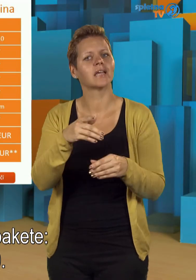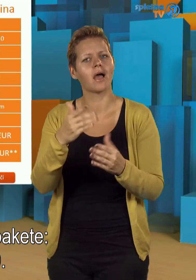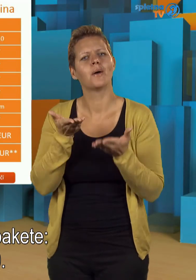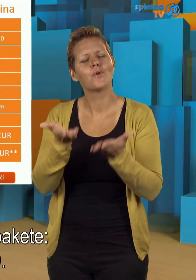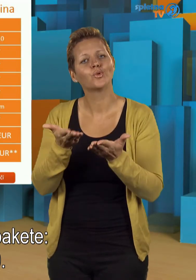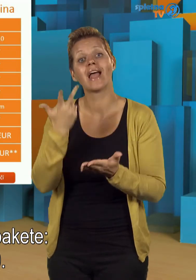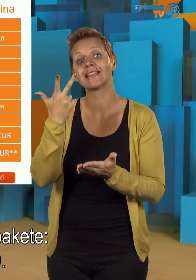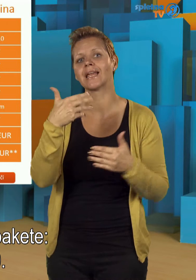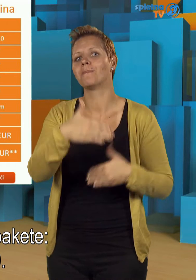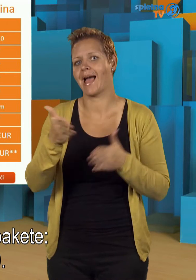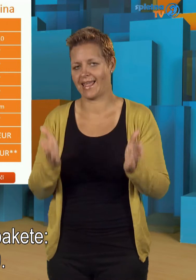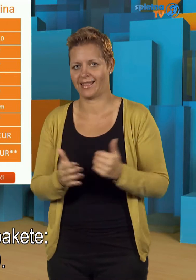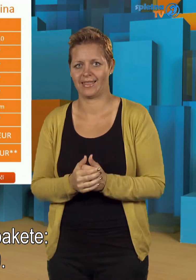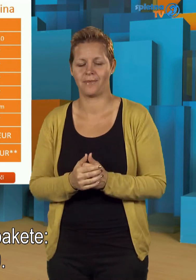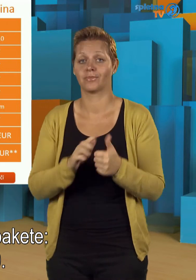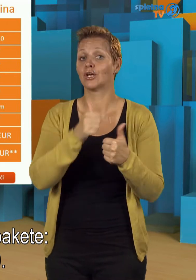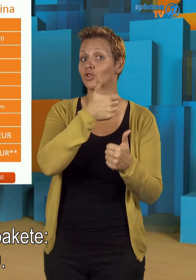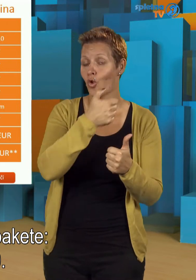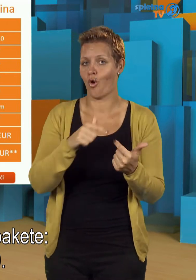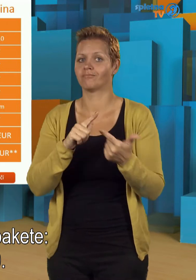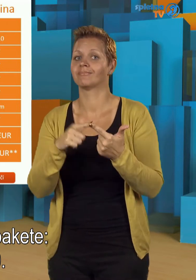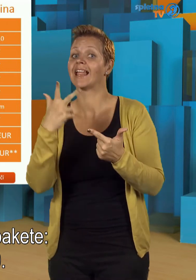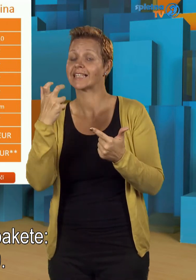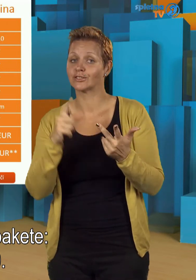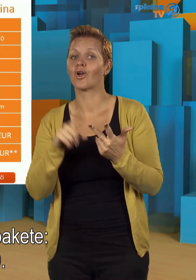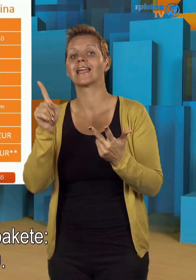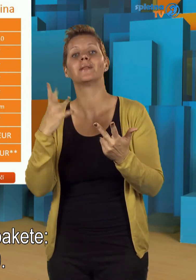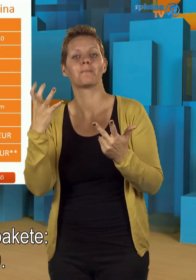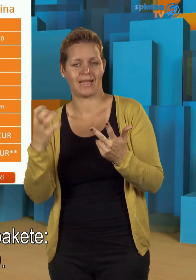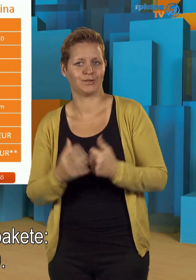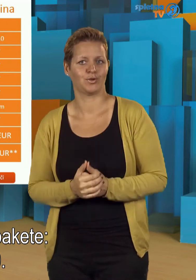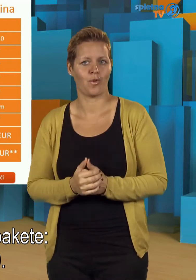Aplikacija ponuja tri pakete. 100, 300 in 500.